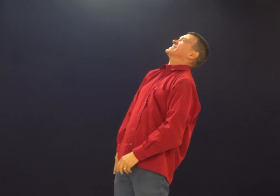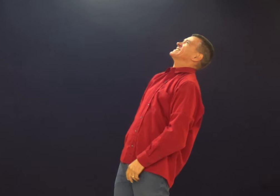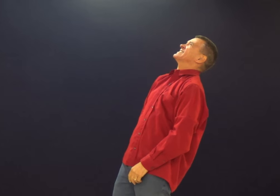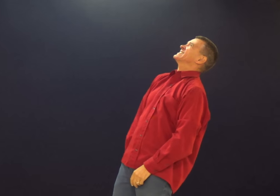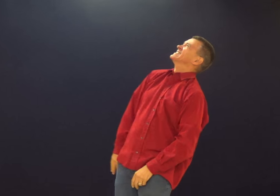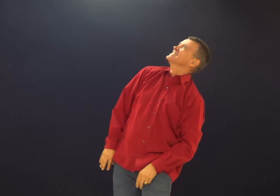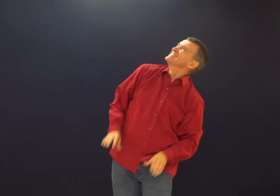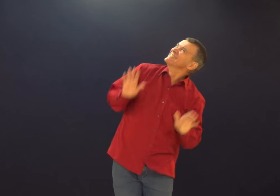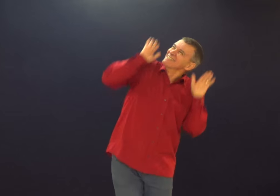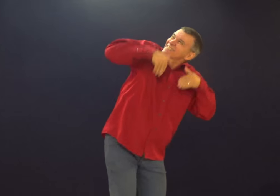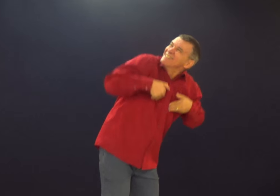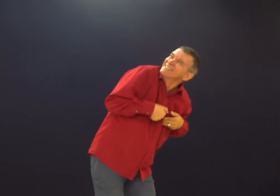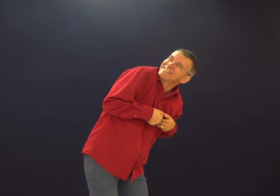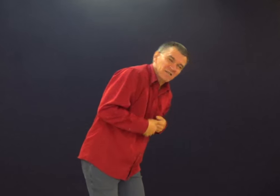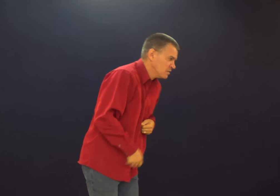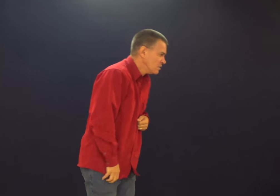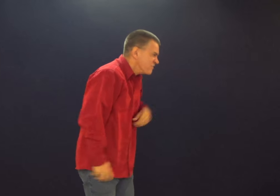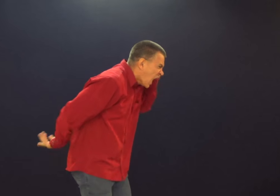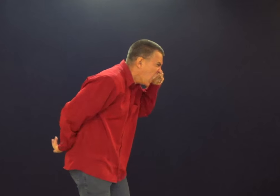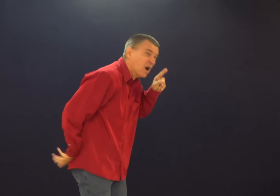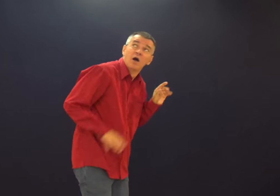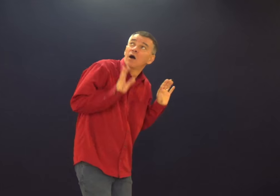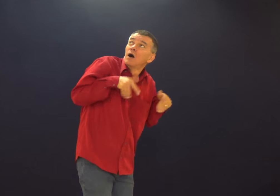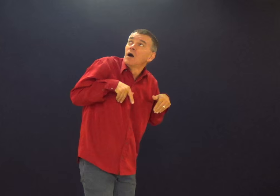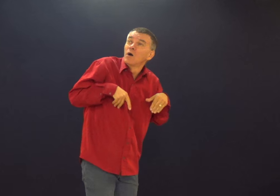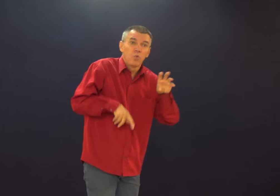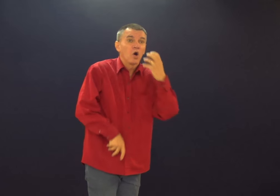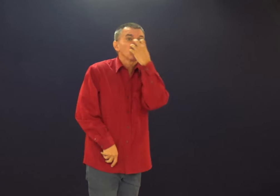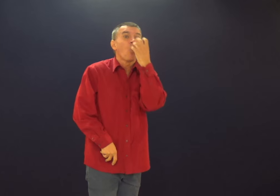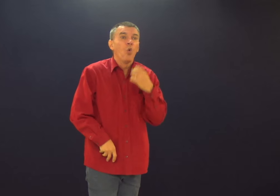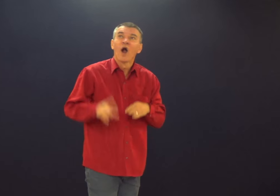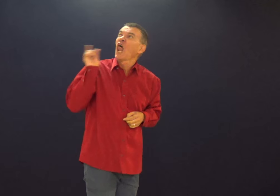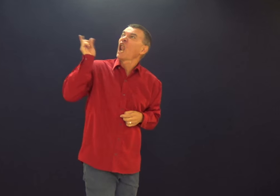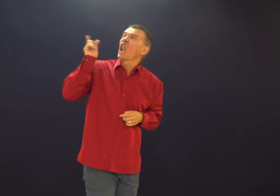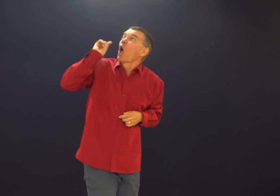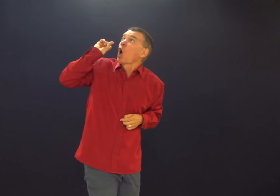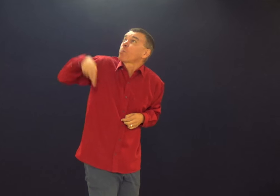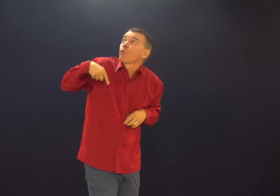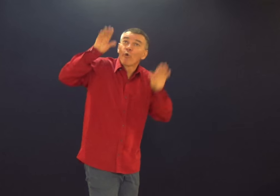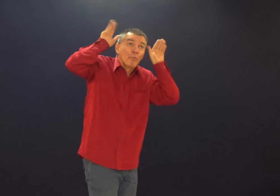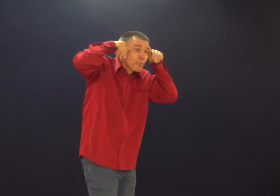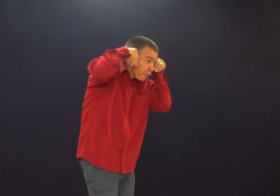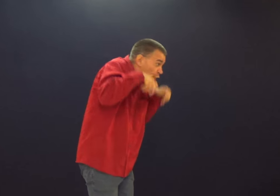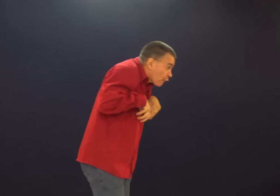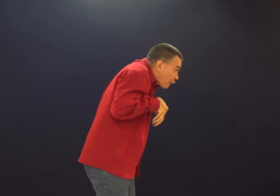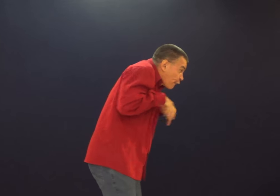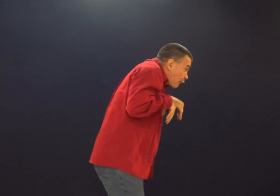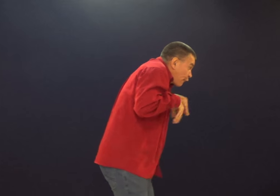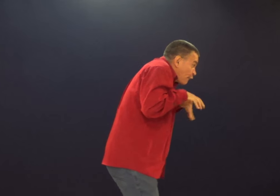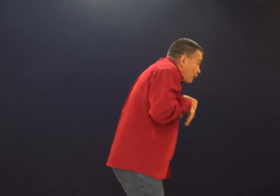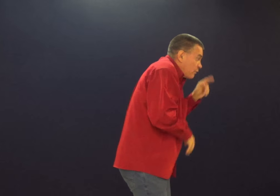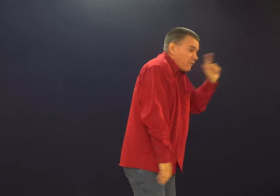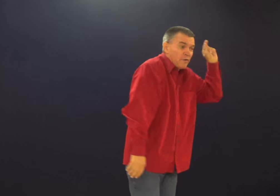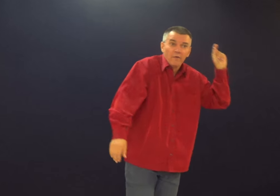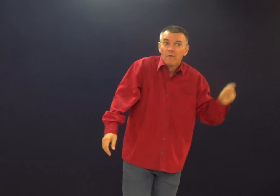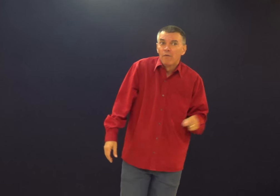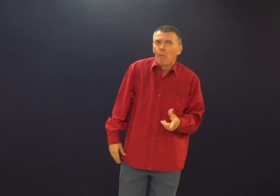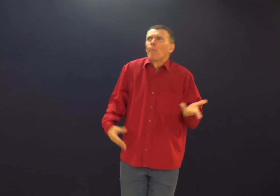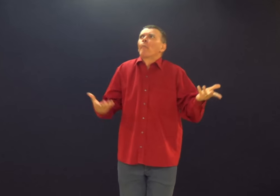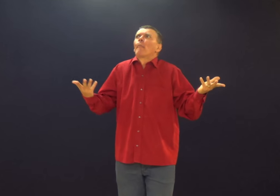Deus, nossa. A sabedoria dele é tremenda. Bem melhor. Bem maior. Né? É, o diabo é